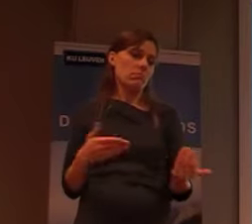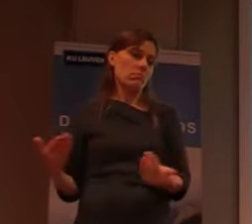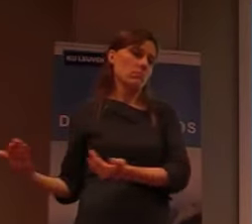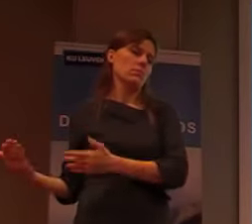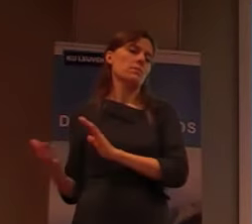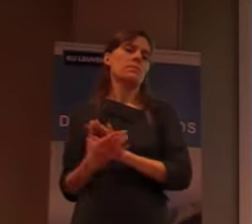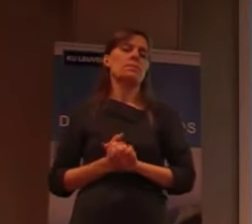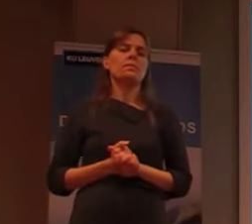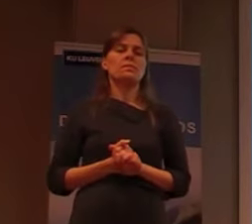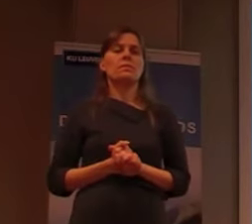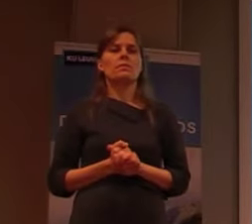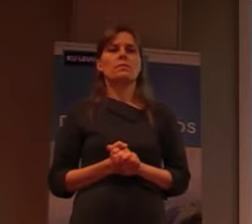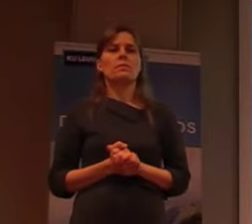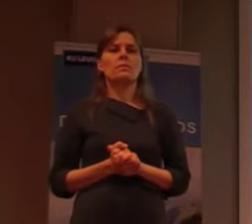wegtrekken, hiervan.